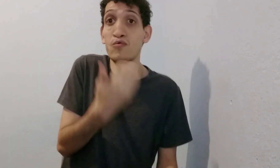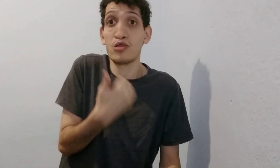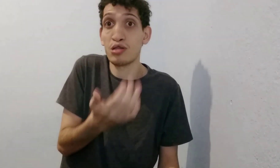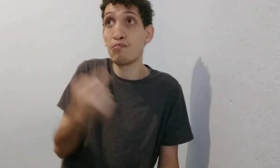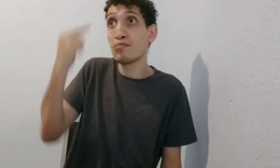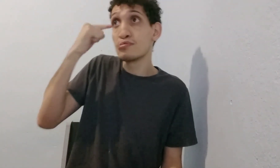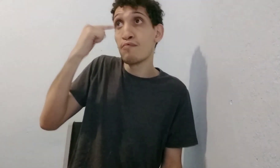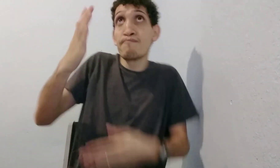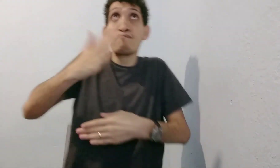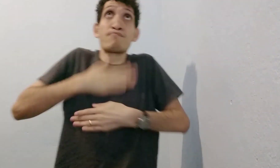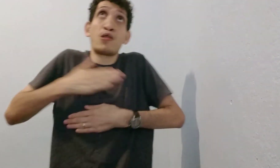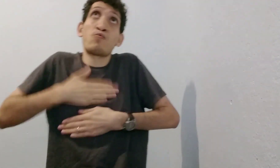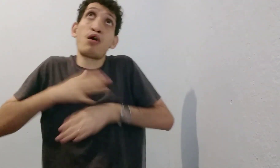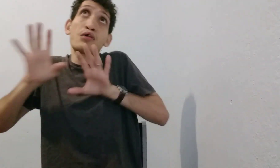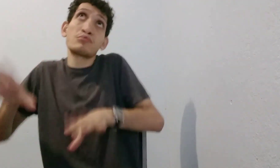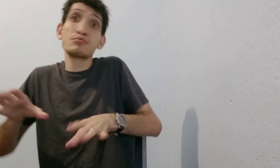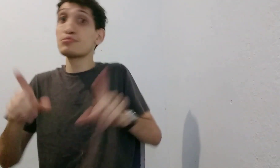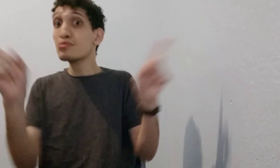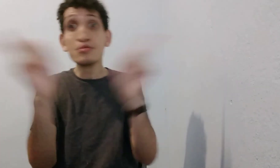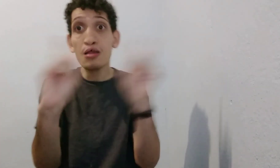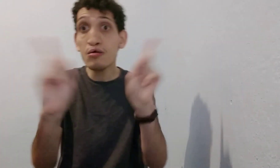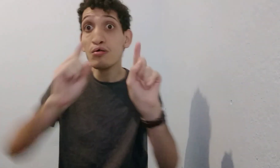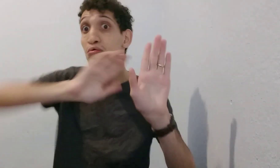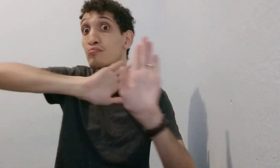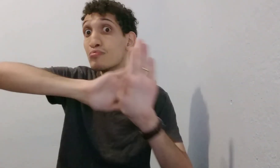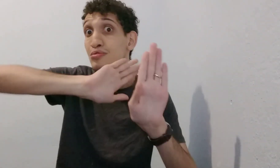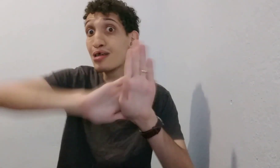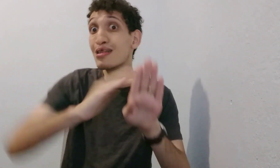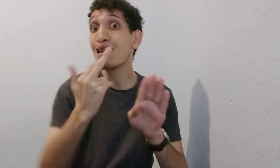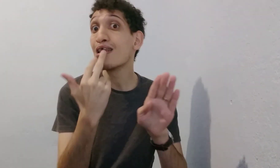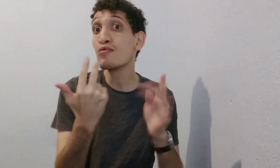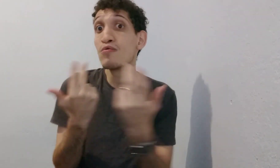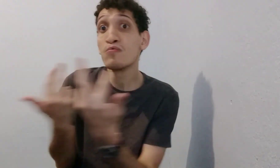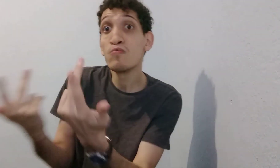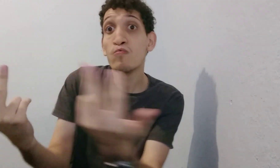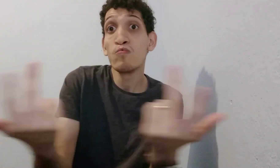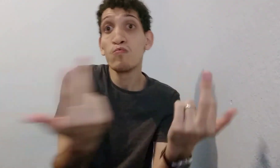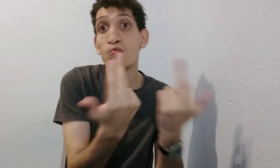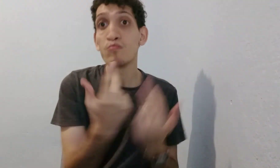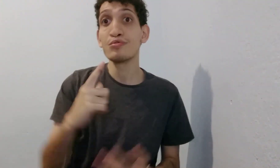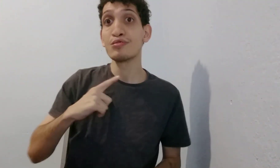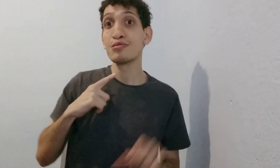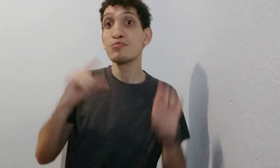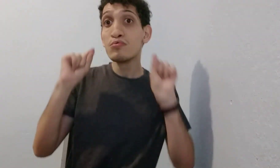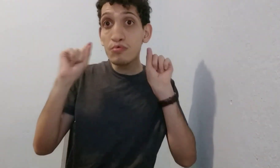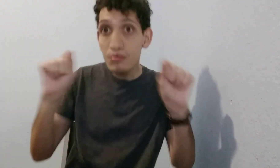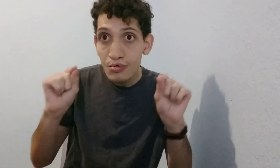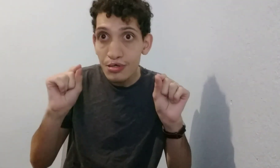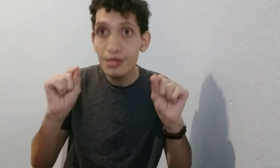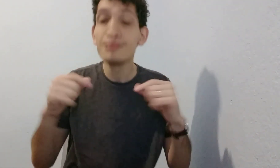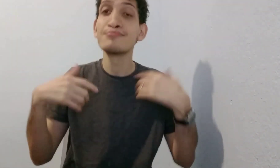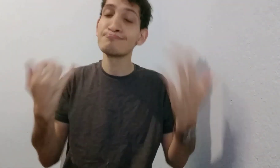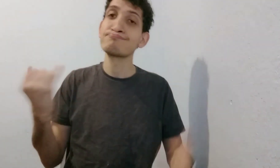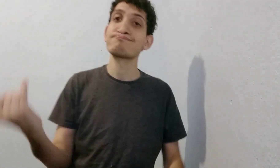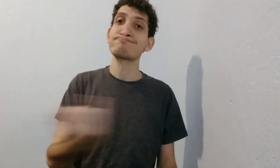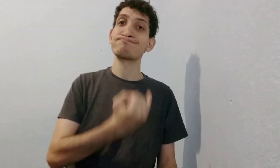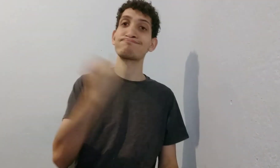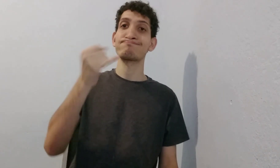Então, não ia você pensar assim, ah, o meu é assim. Não. Tem por trás da língua algo similar.